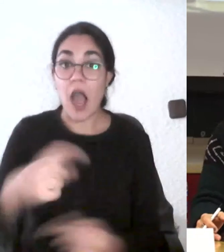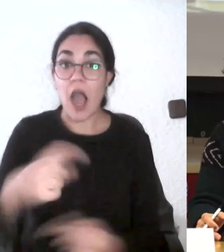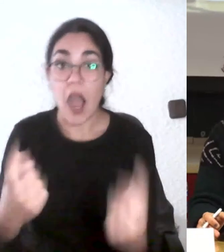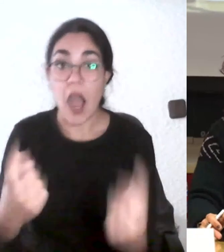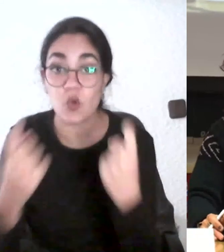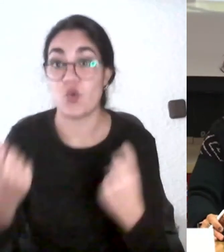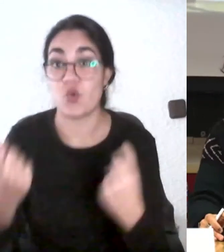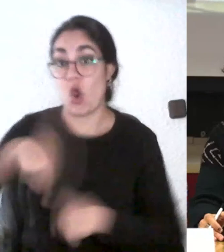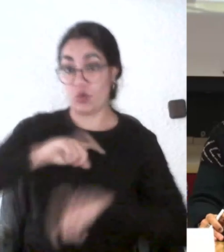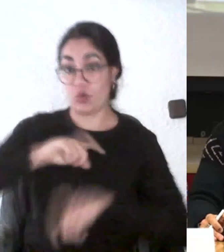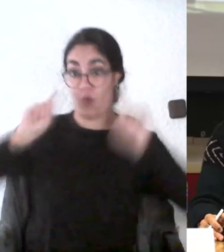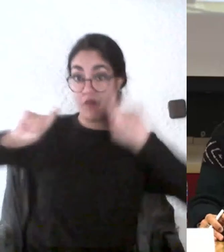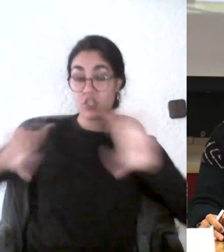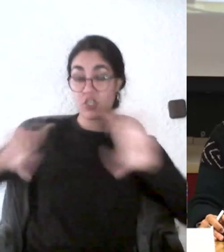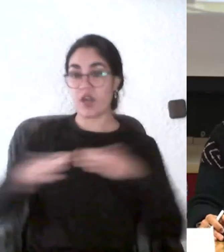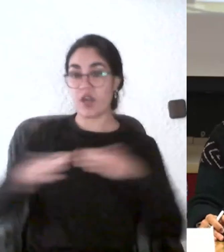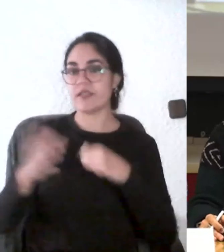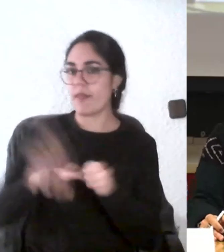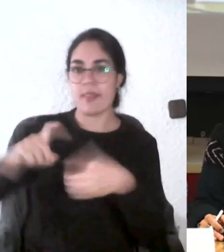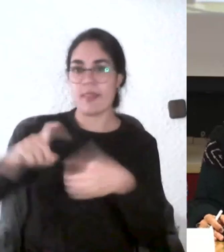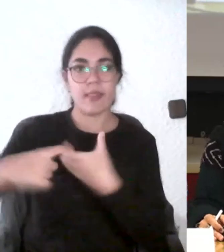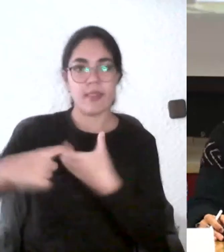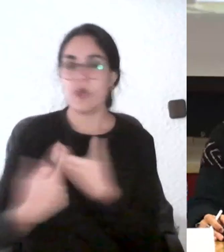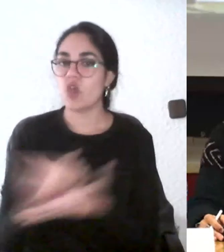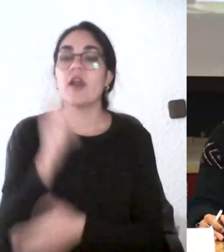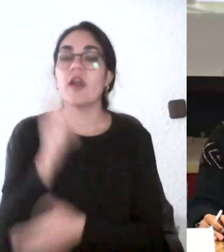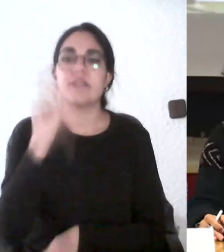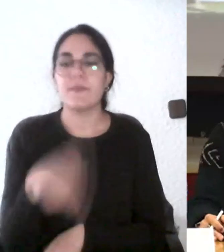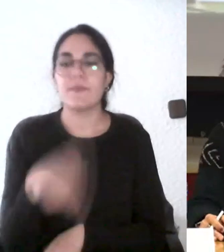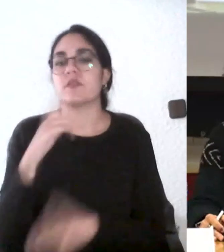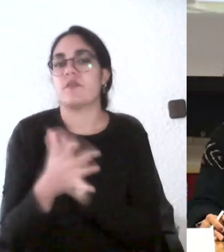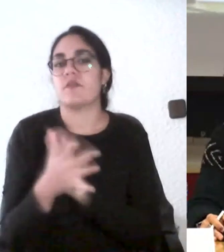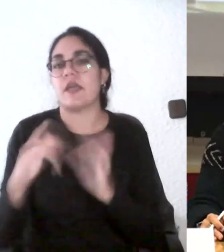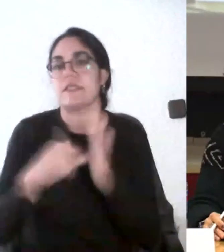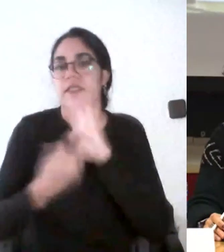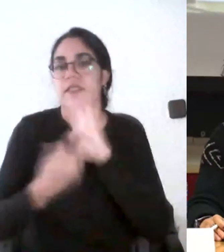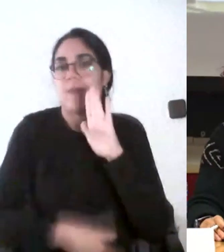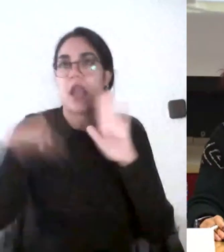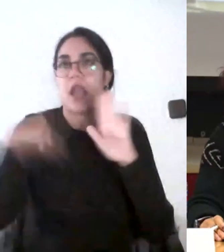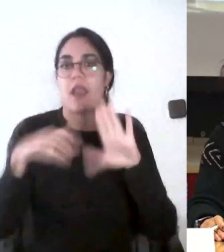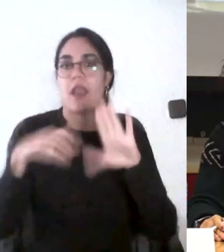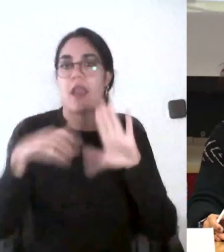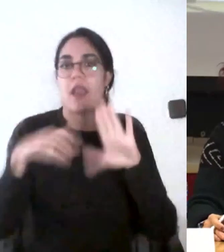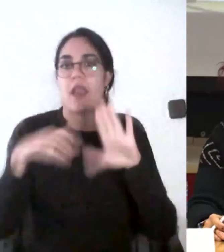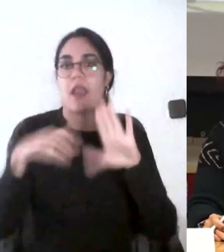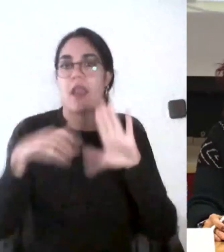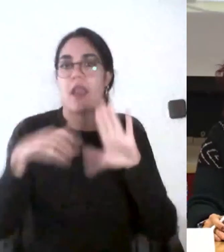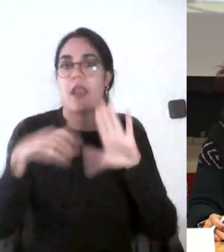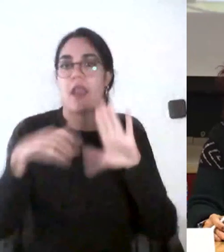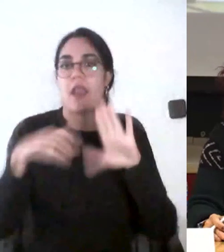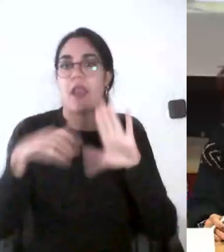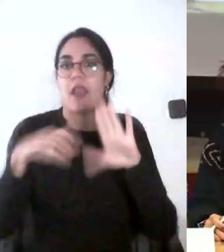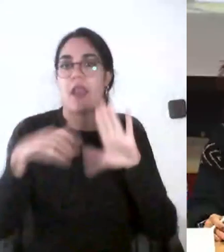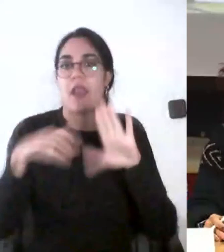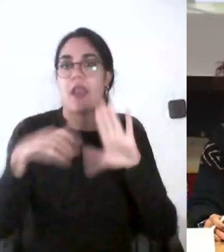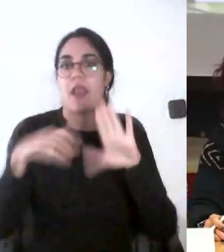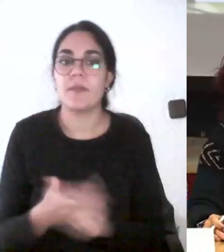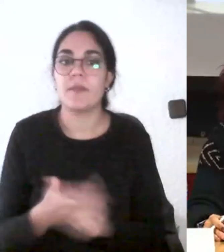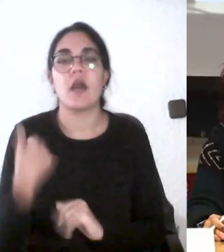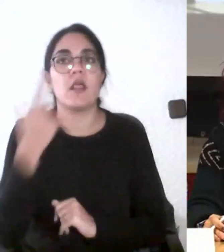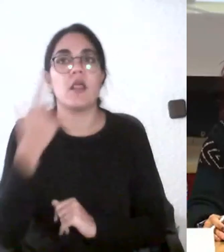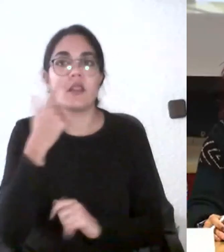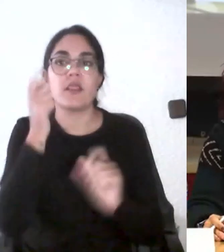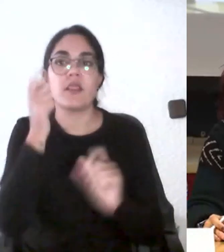que podamos realmente es muy complicado hacer encuestas a 45.000 estudiantes y a todos los profesores de la universidad que además sirvan para que tienen que servir que nos obligan